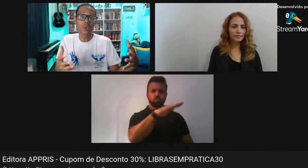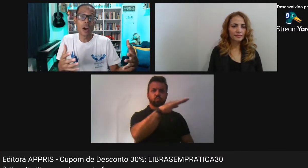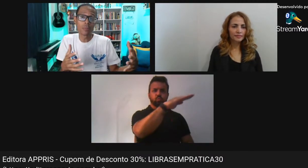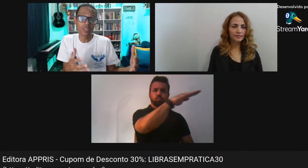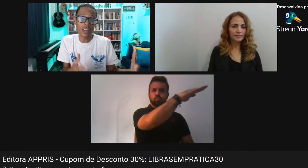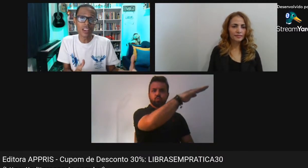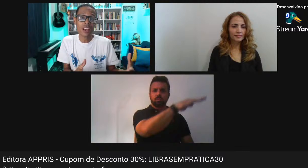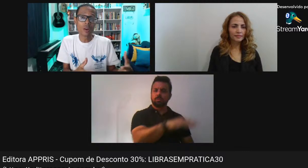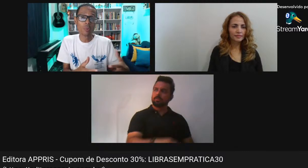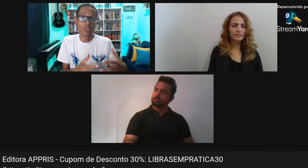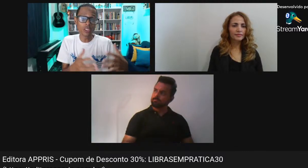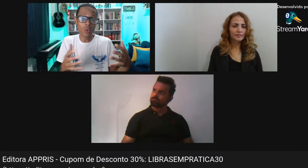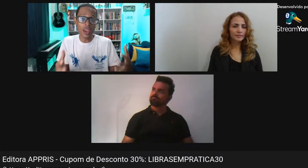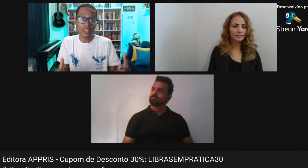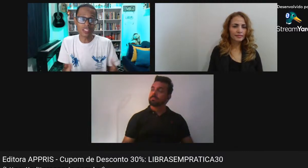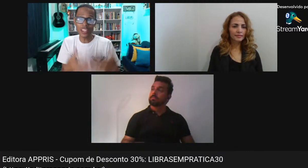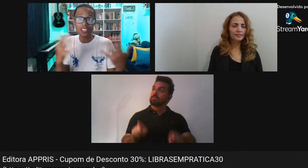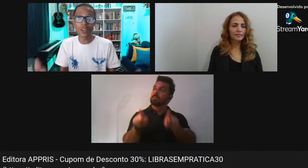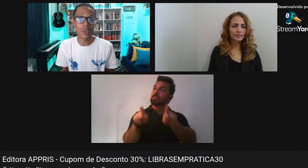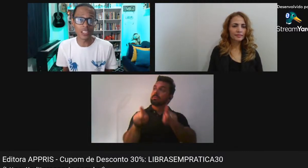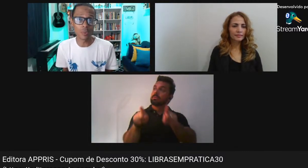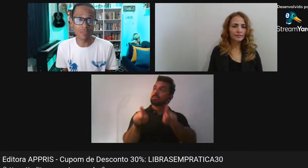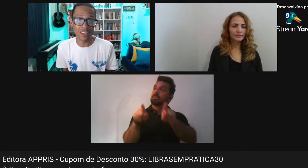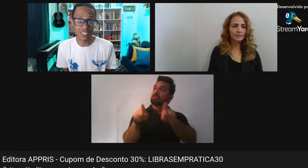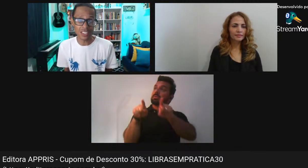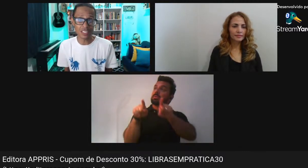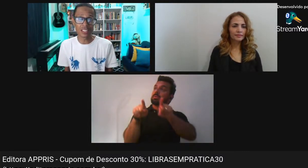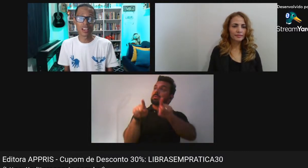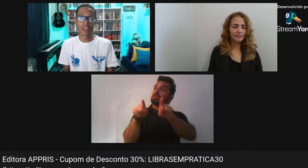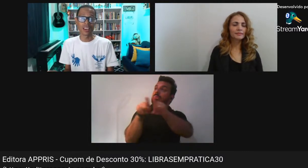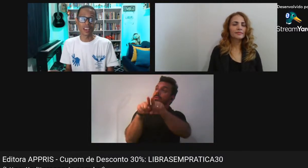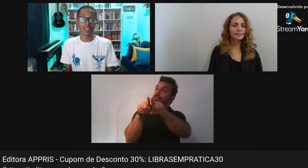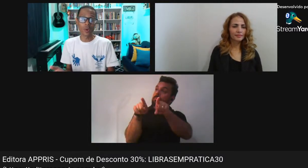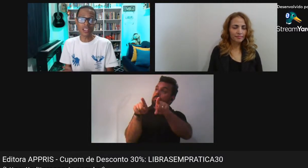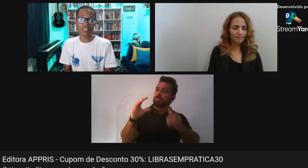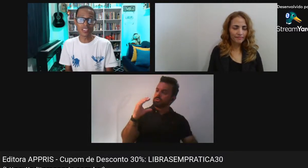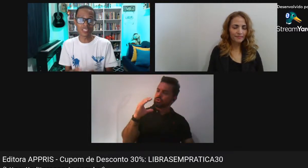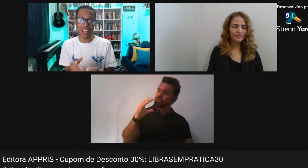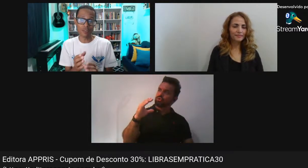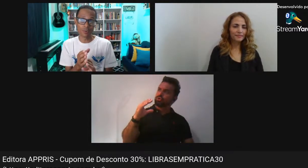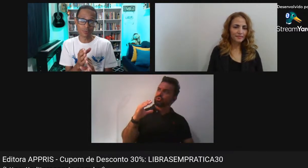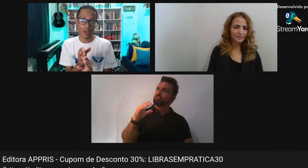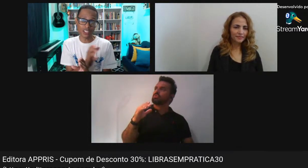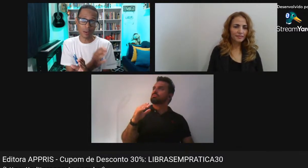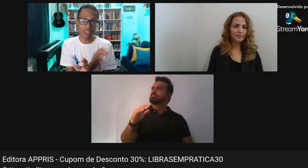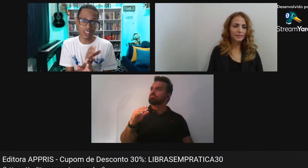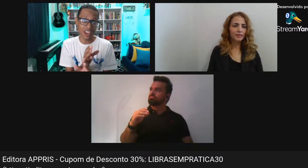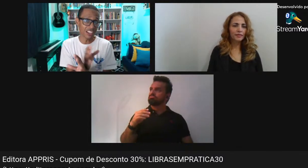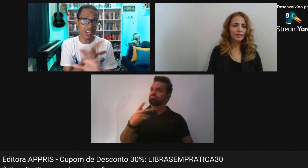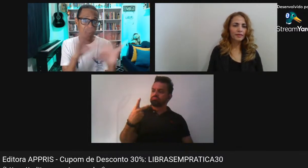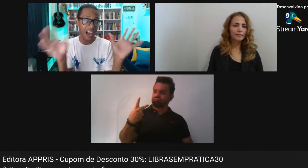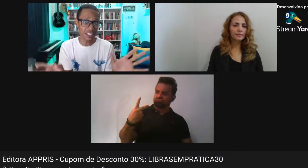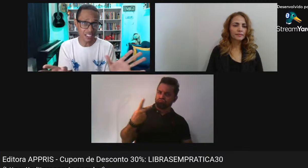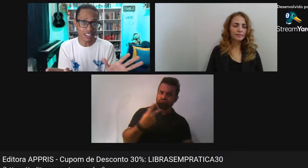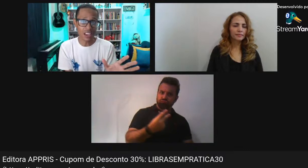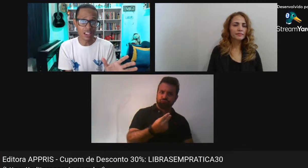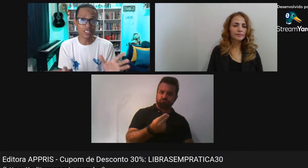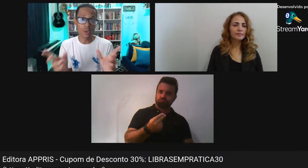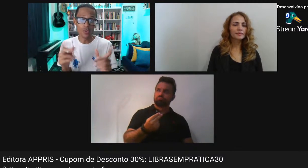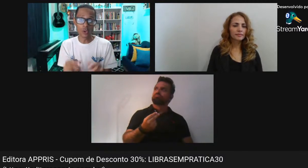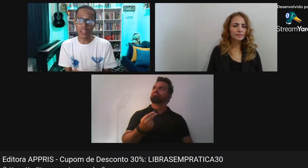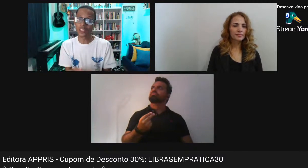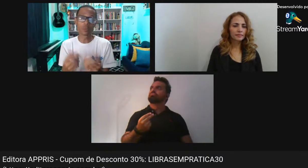Ainda continuamos Com muitas doenças Gente que não quer Tomar vacina Doenças que estavam Praticamente Erradicadas